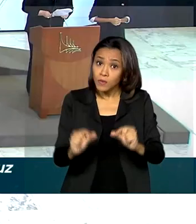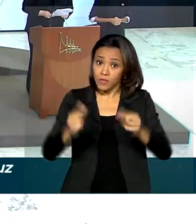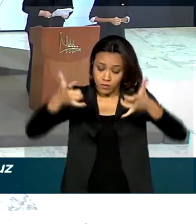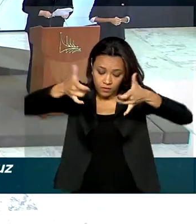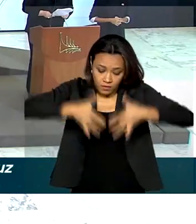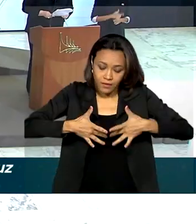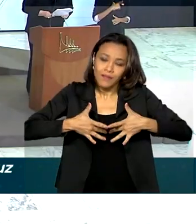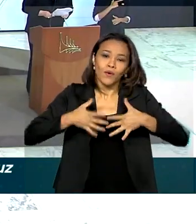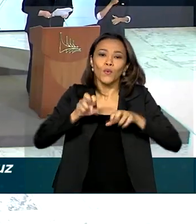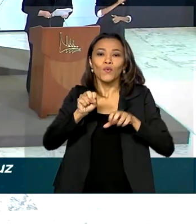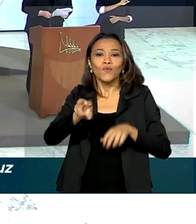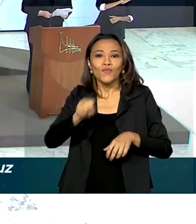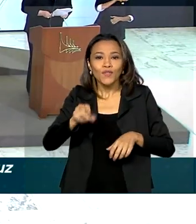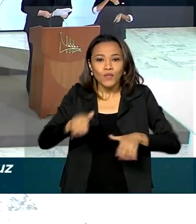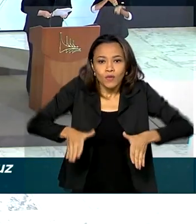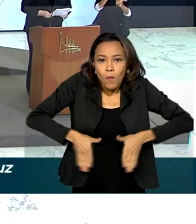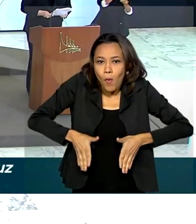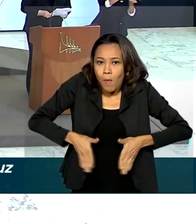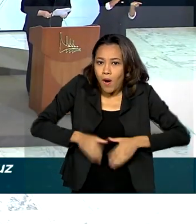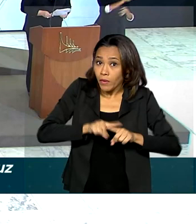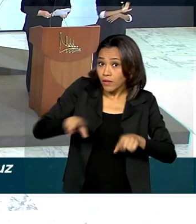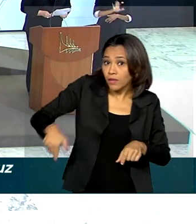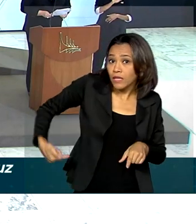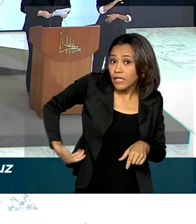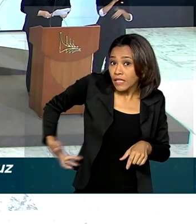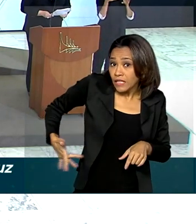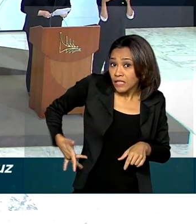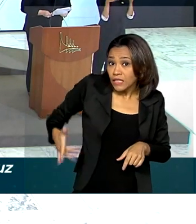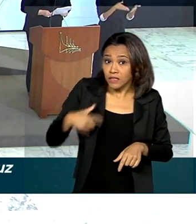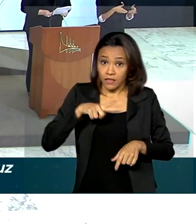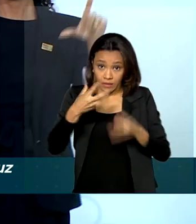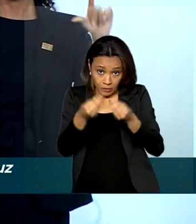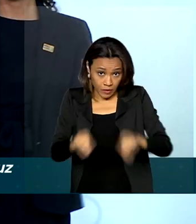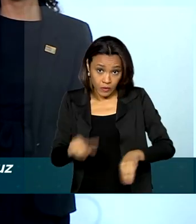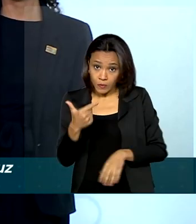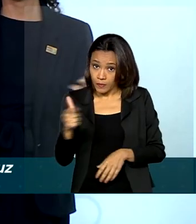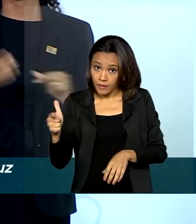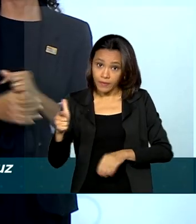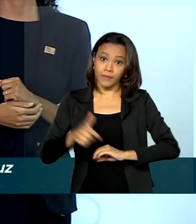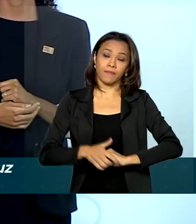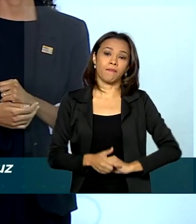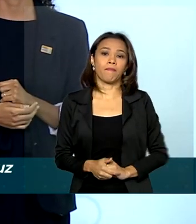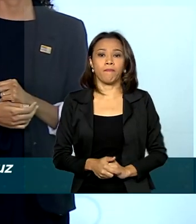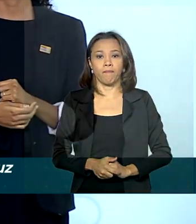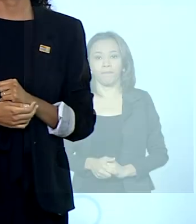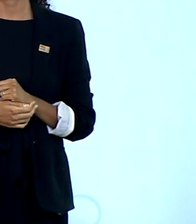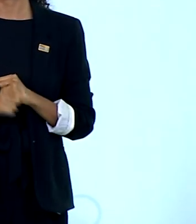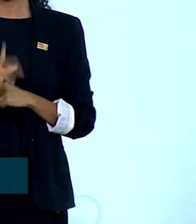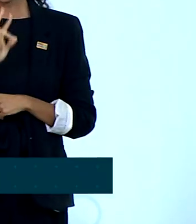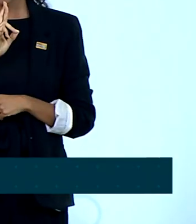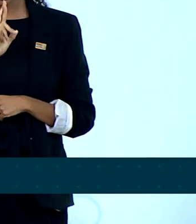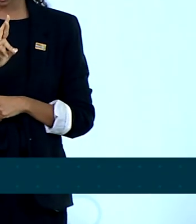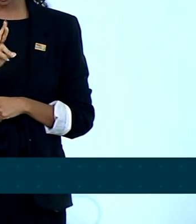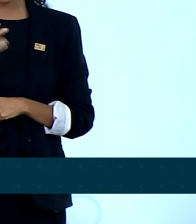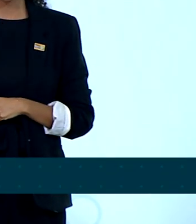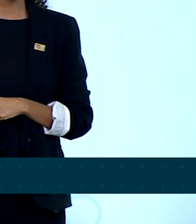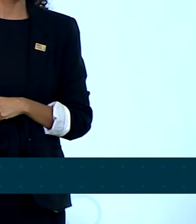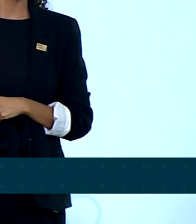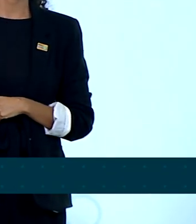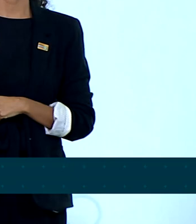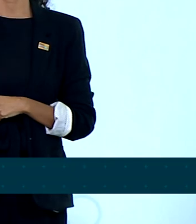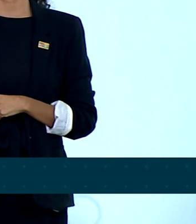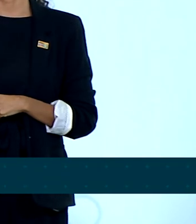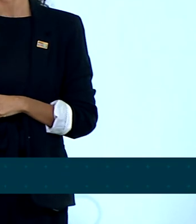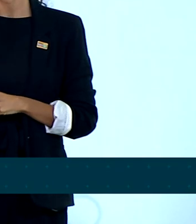de coronavírus no pulmão e nos rins, sem lesar as células. Esse resultado é de extrema importância,